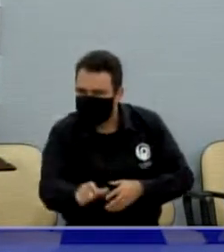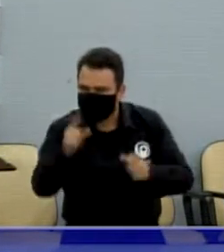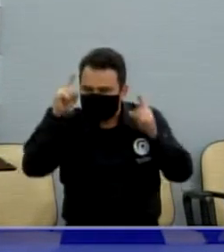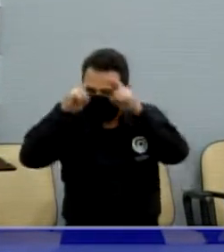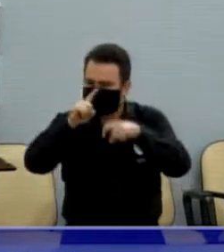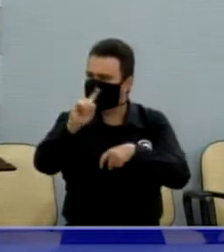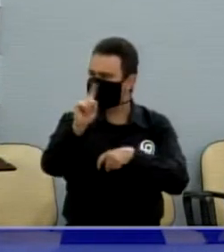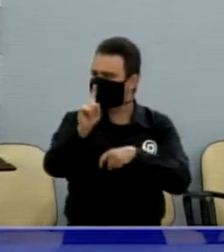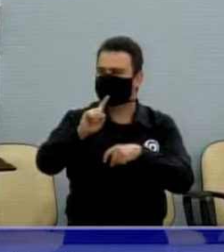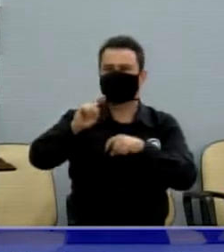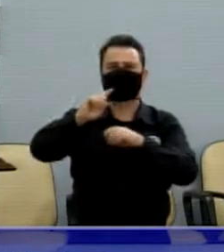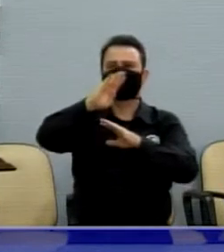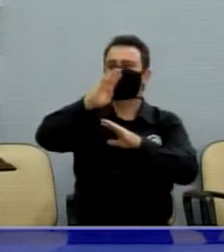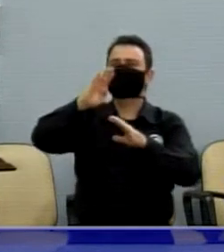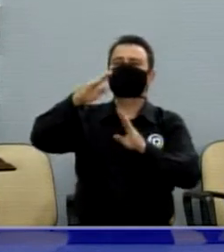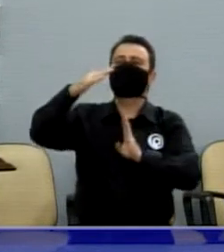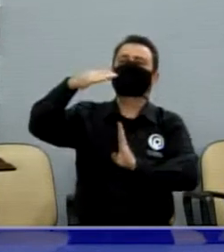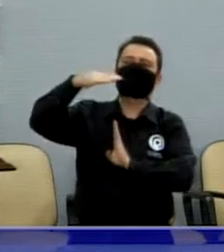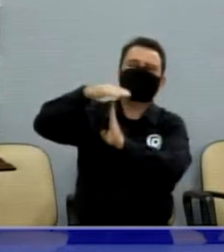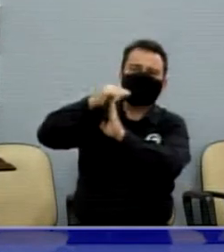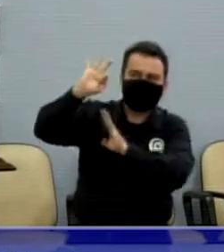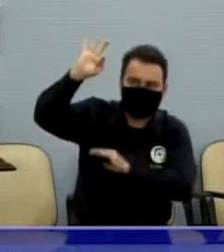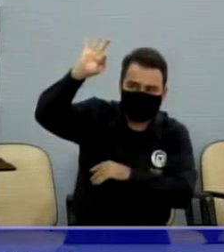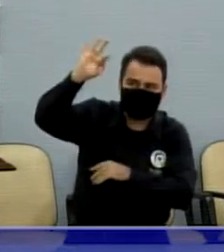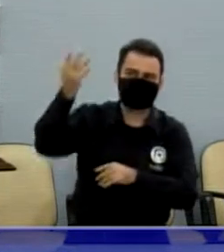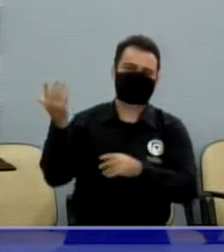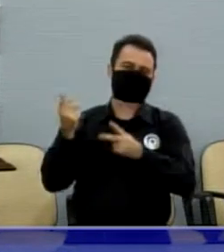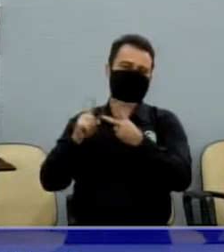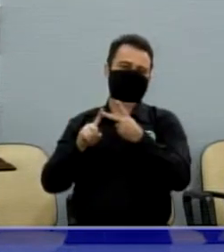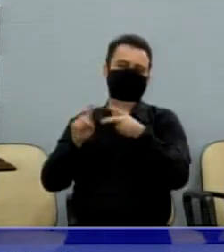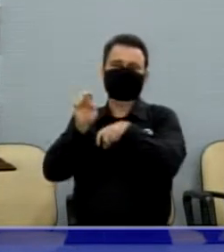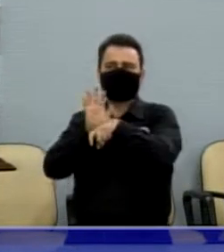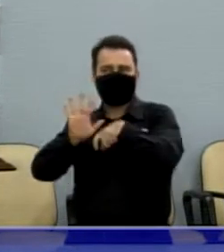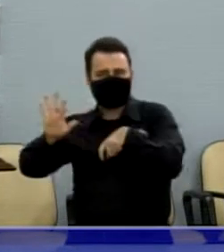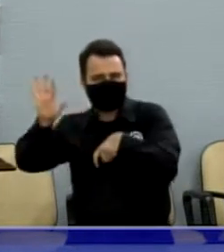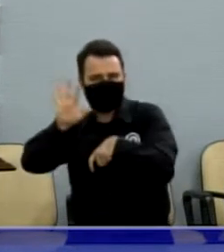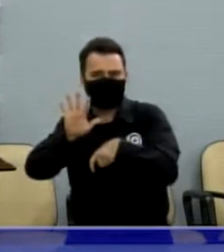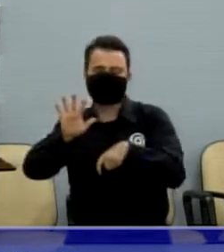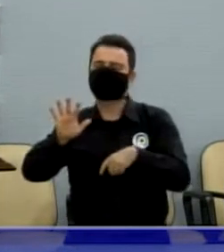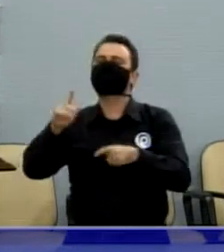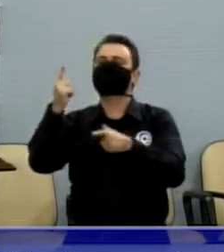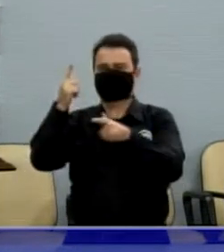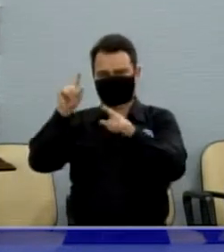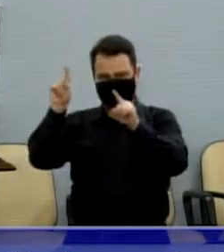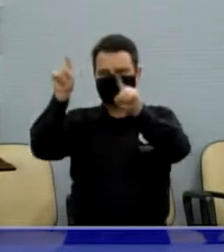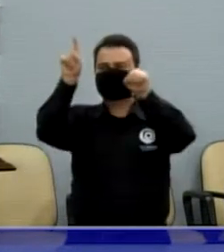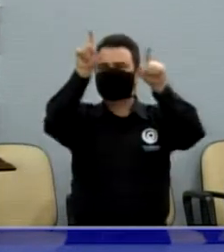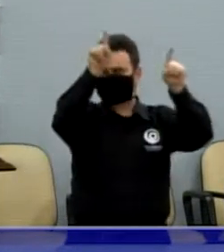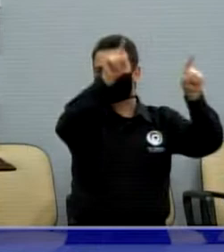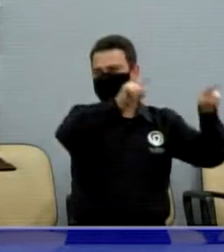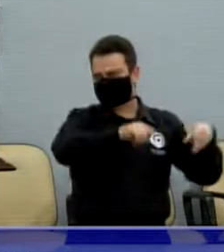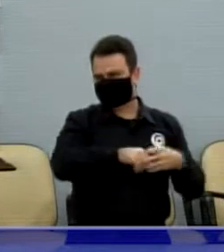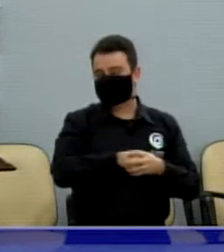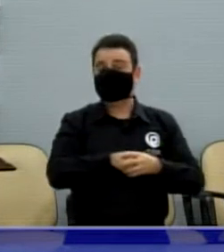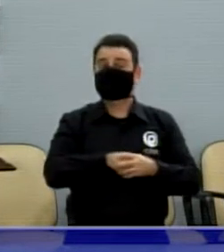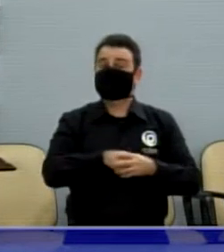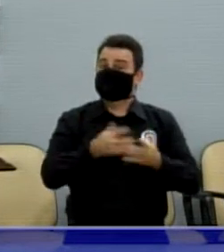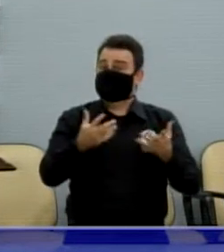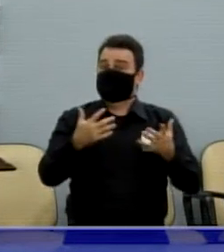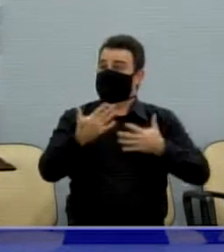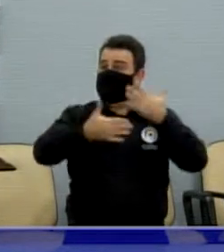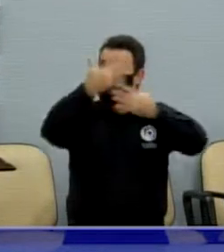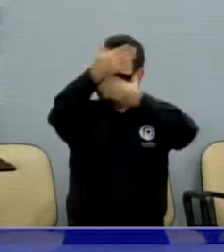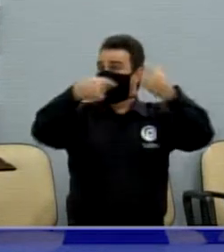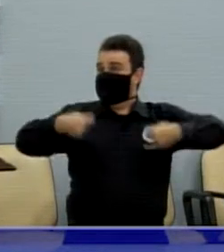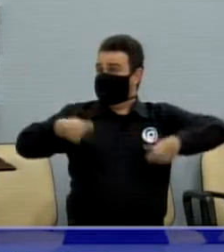federal, estadual, tudo. Mas a gente precisa crescer. O município precisa investir mais, porque,